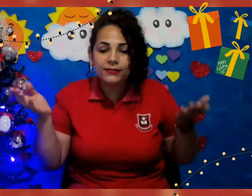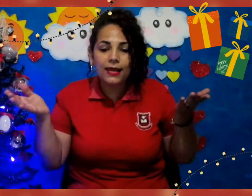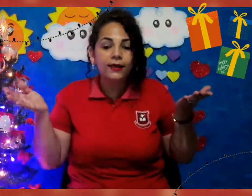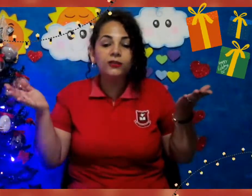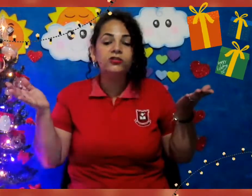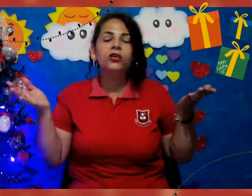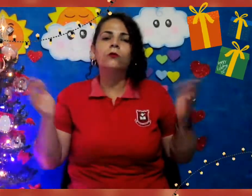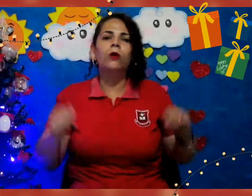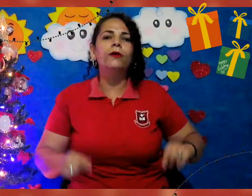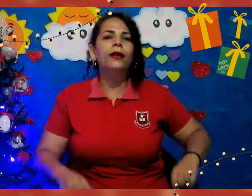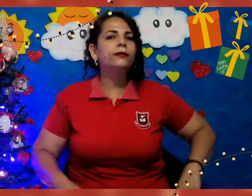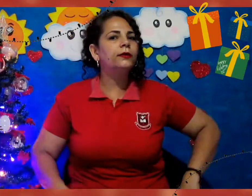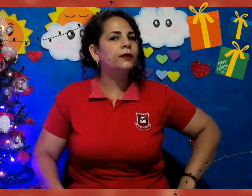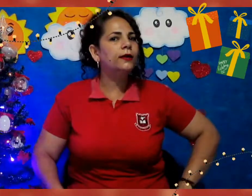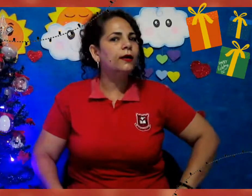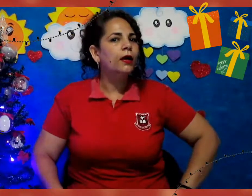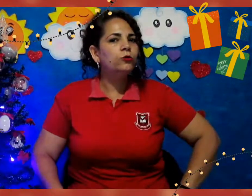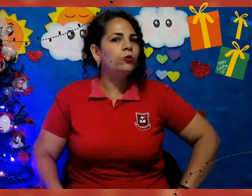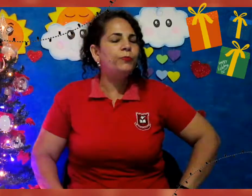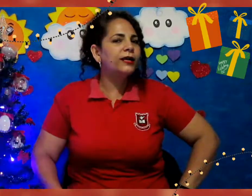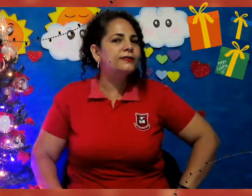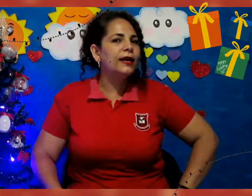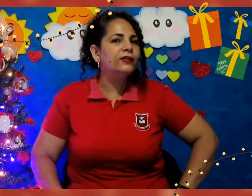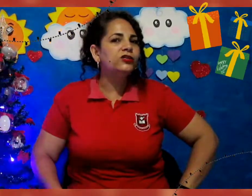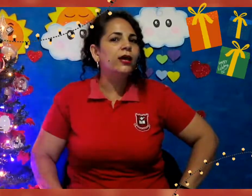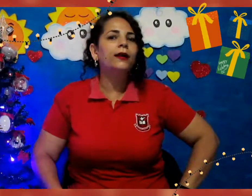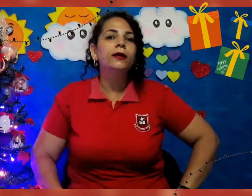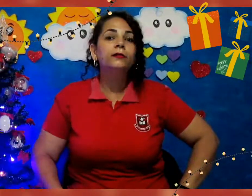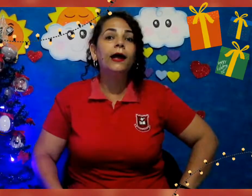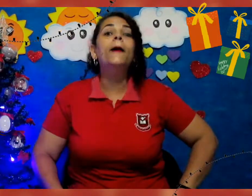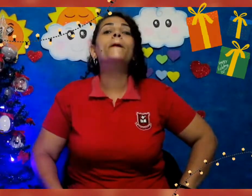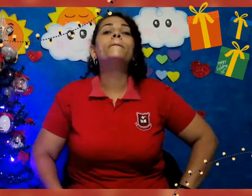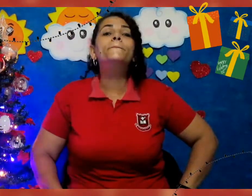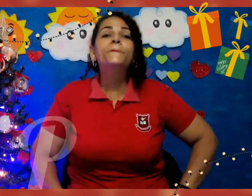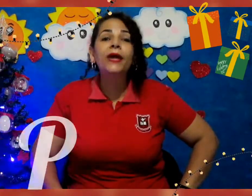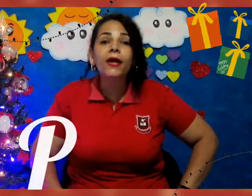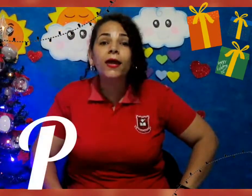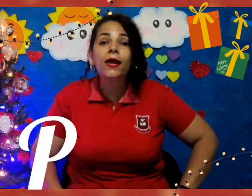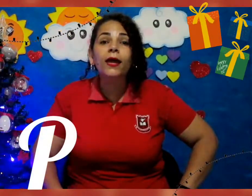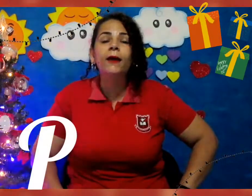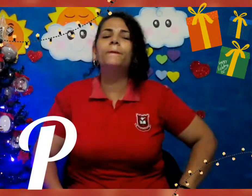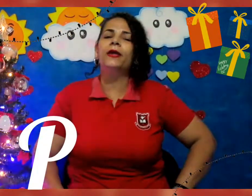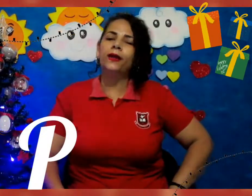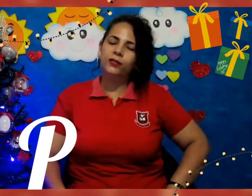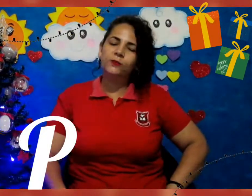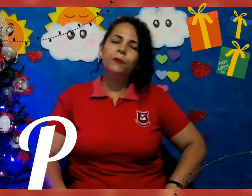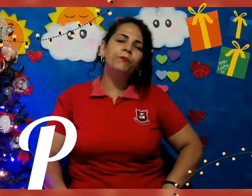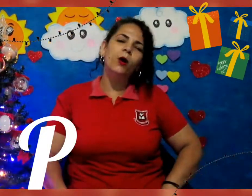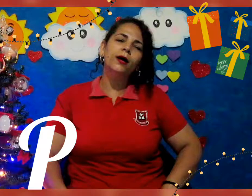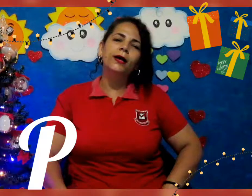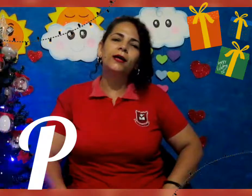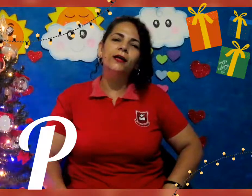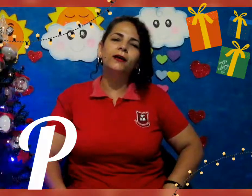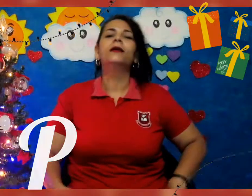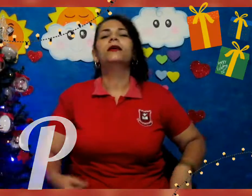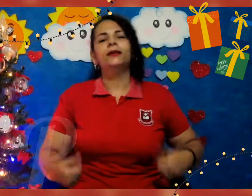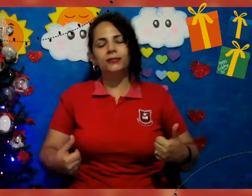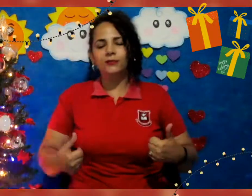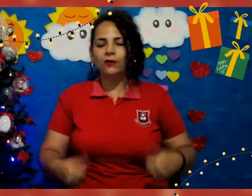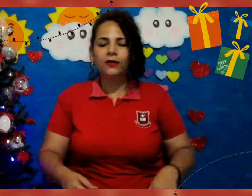Presente. Qual é a letrinha do presente? A letra P. P de pipoca. Isso aí.